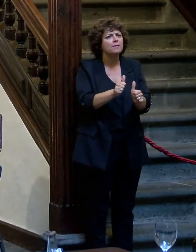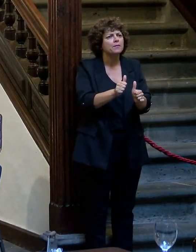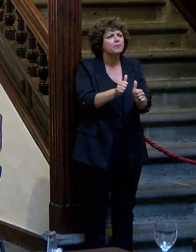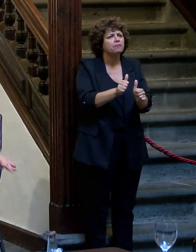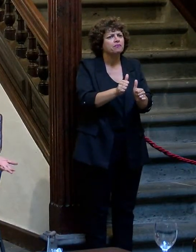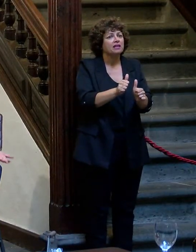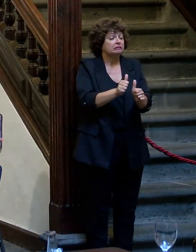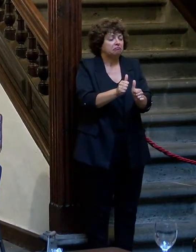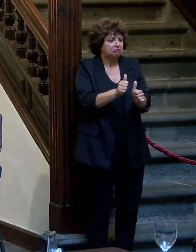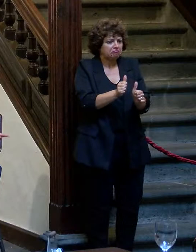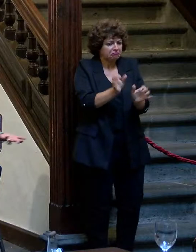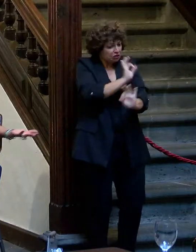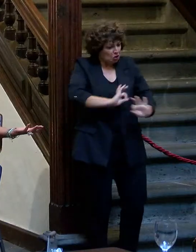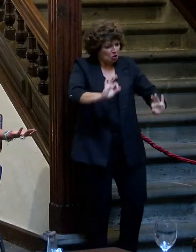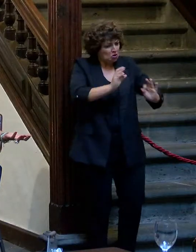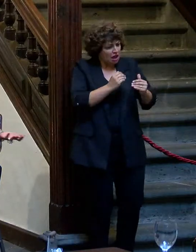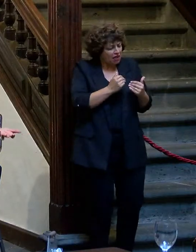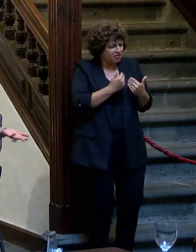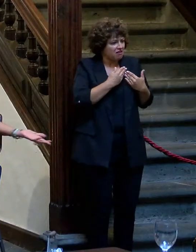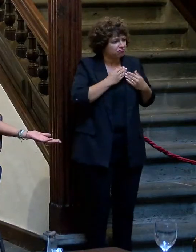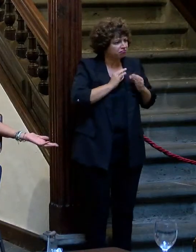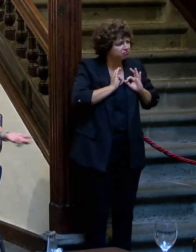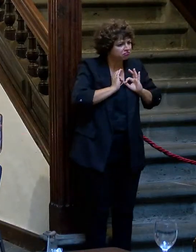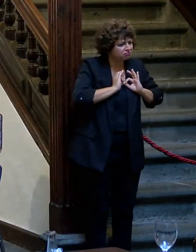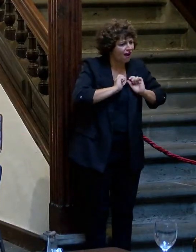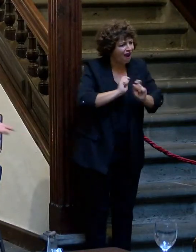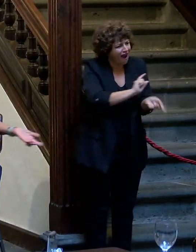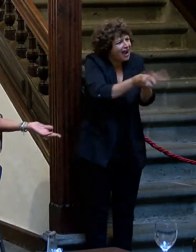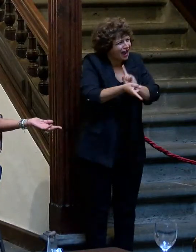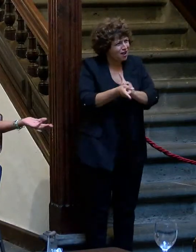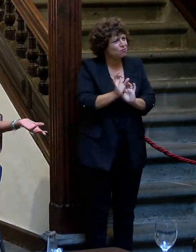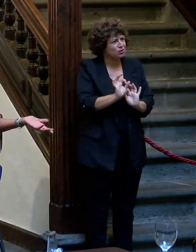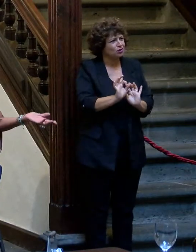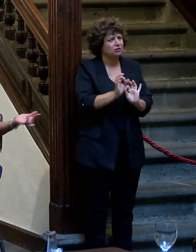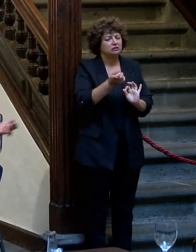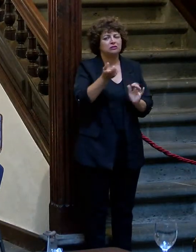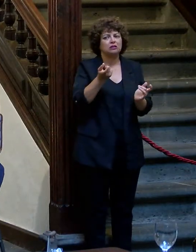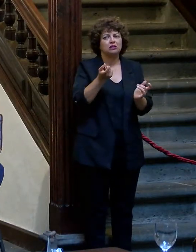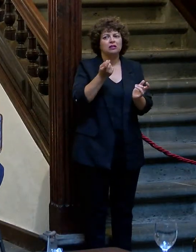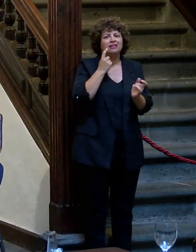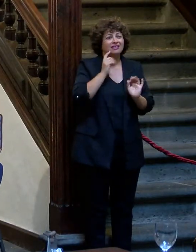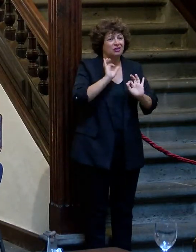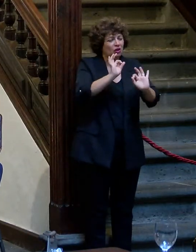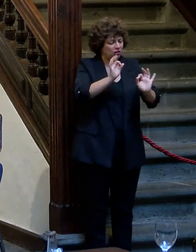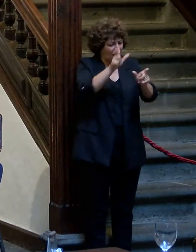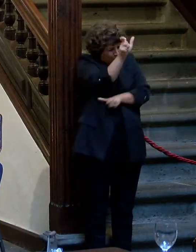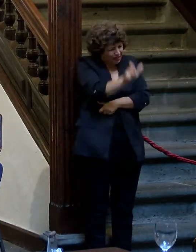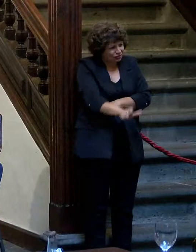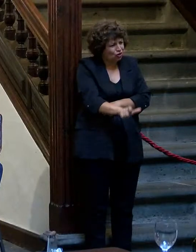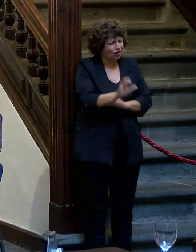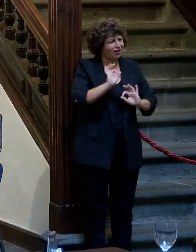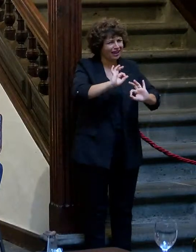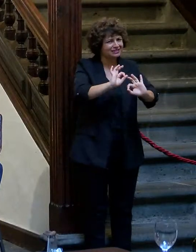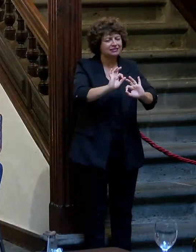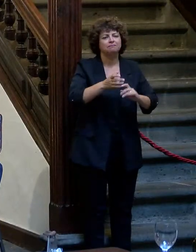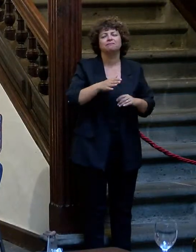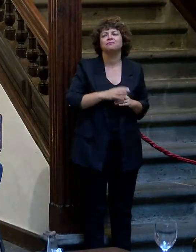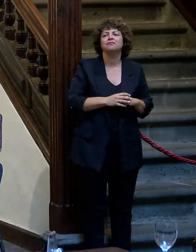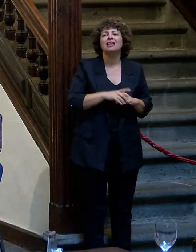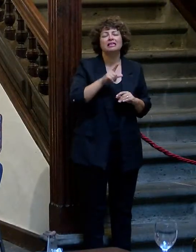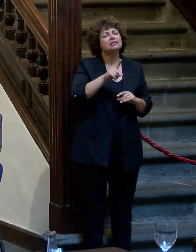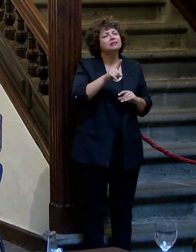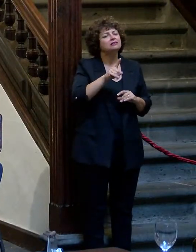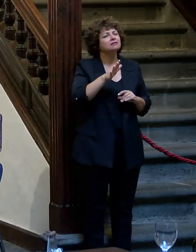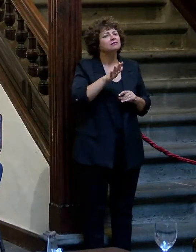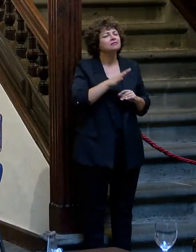sin ningún beneficio, quiero decirte, después siempre es sinvergüenza, pero claro, eso va a haber mientras vivamos, claro, eso va con lo ser humano. Eso sí me llamaba la atención porque